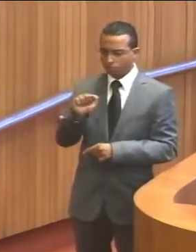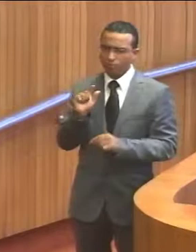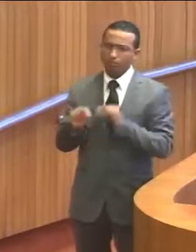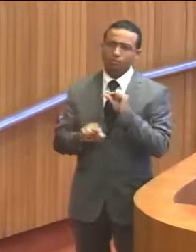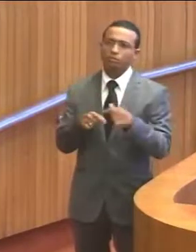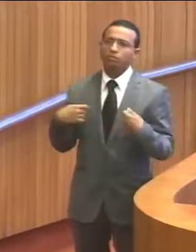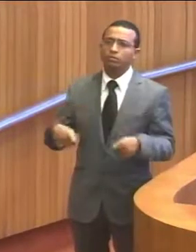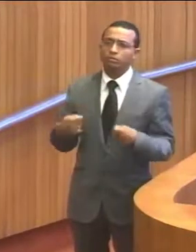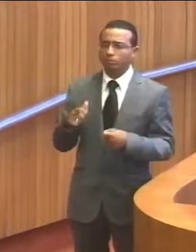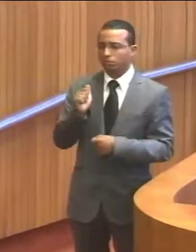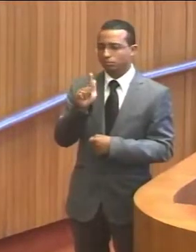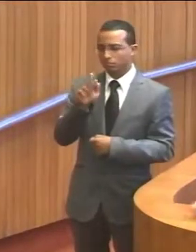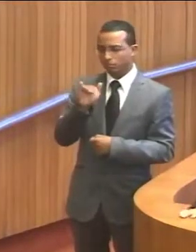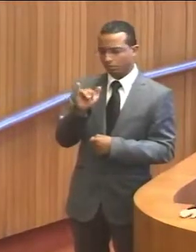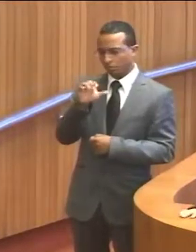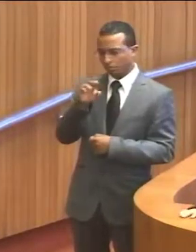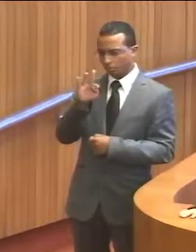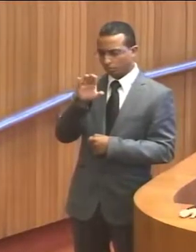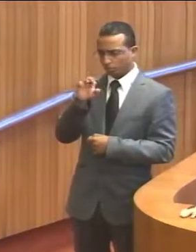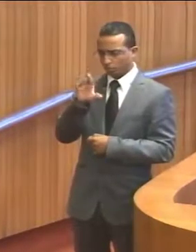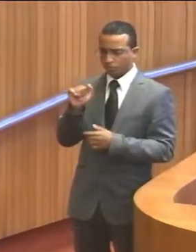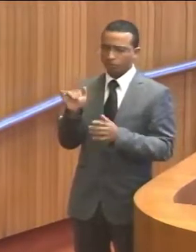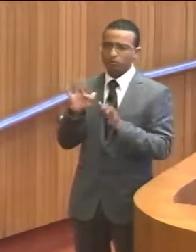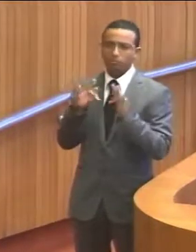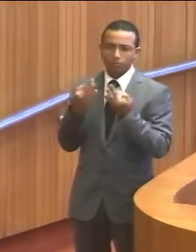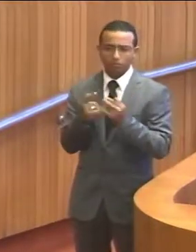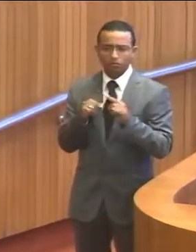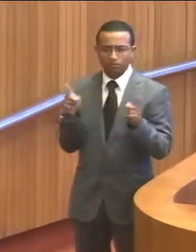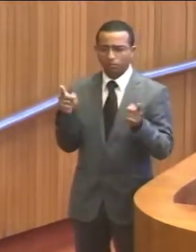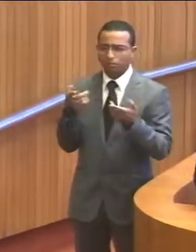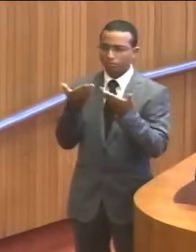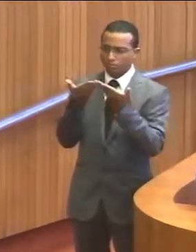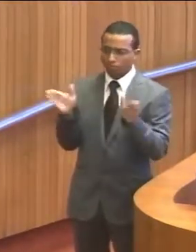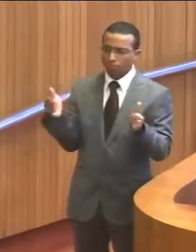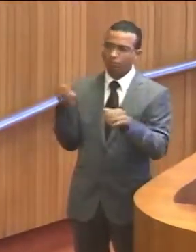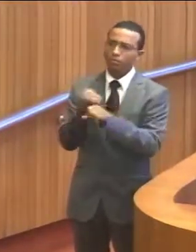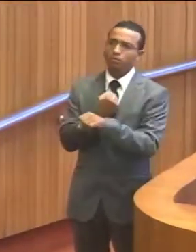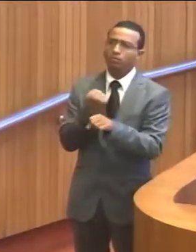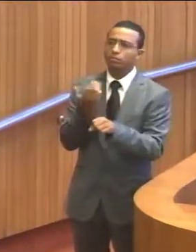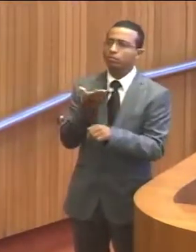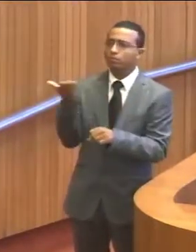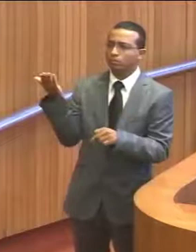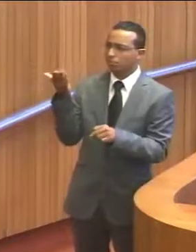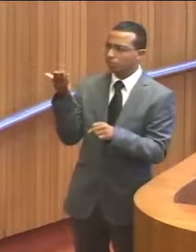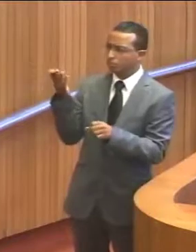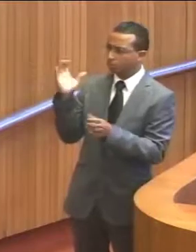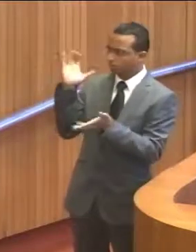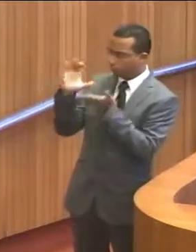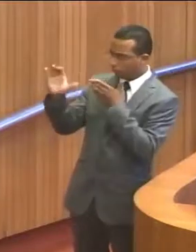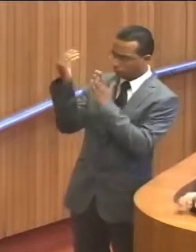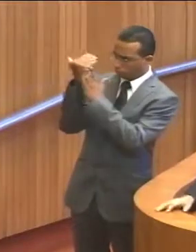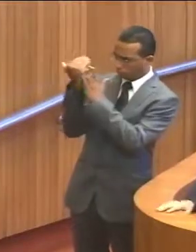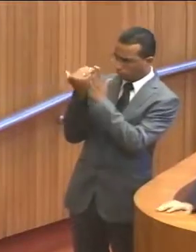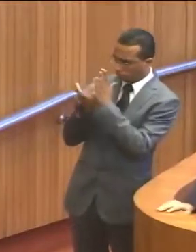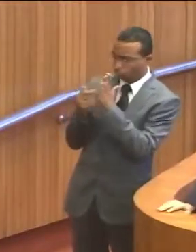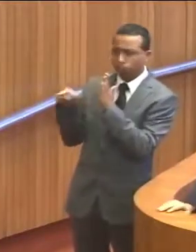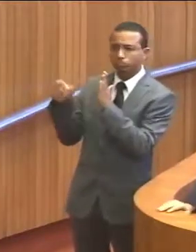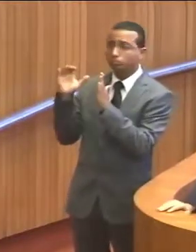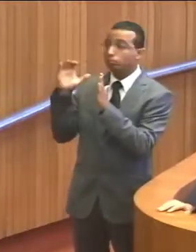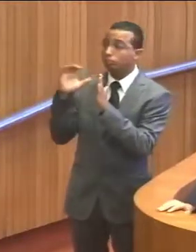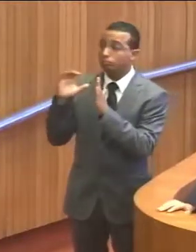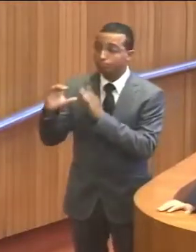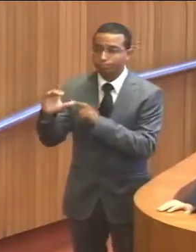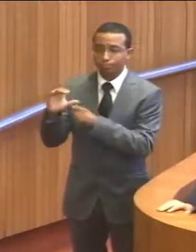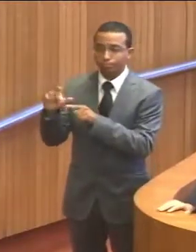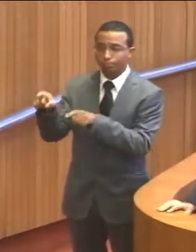que depende da agricultura familiar. Mas você abre o orçamento do Estado, não tem recurso para a